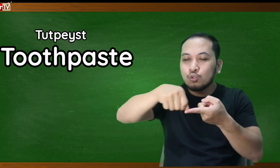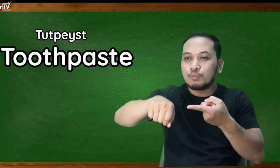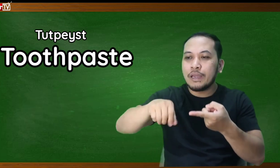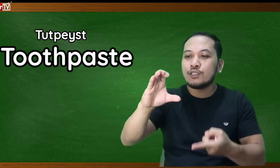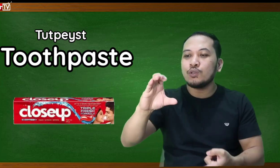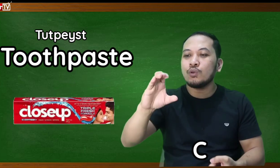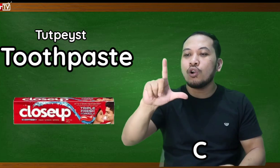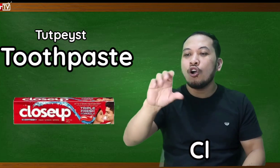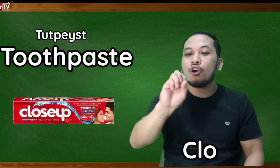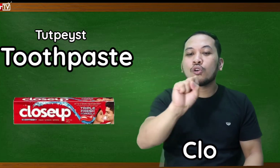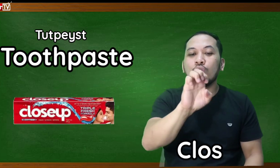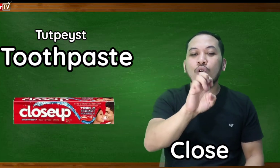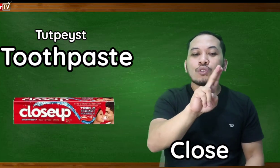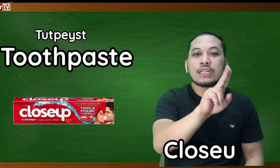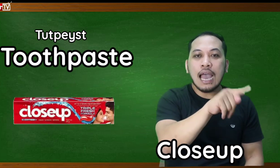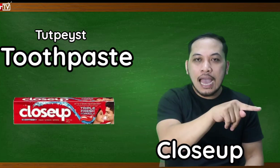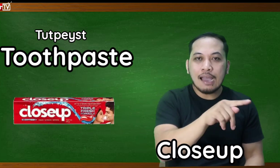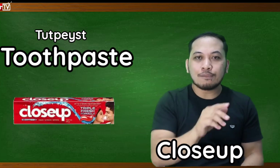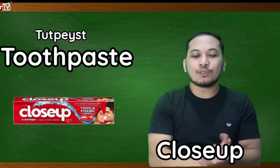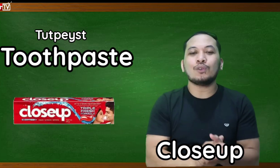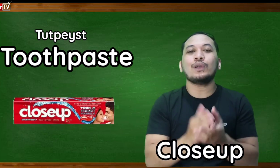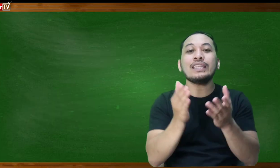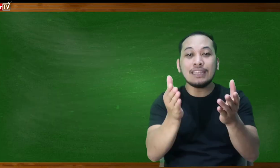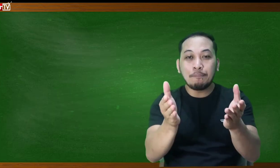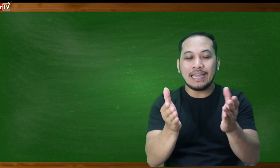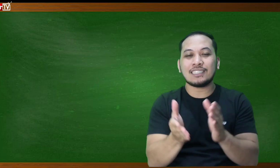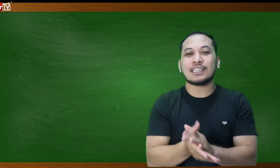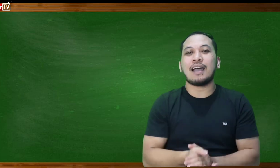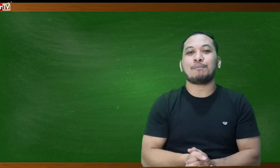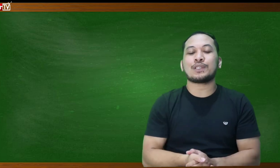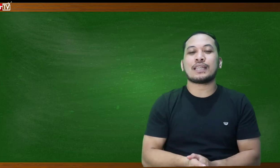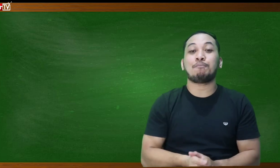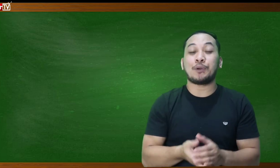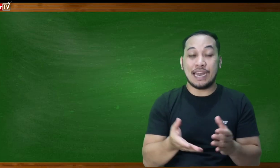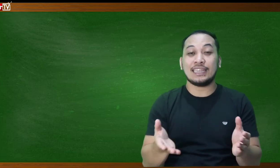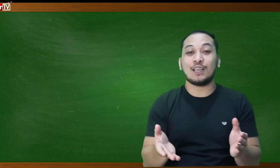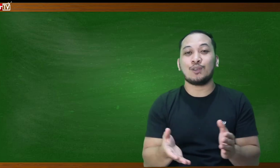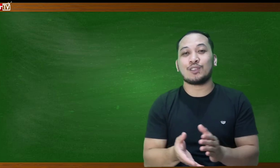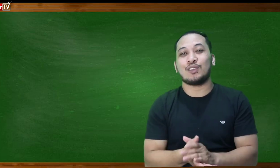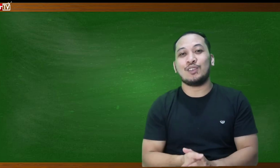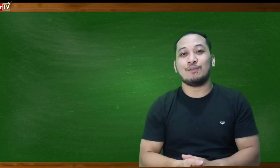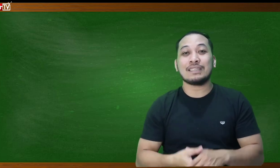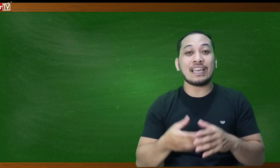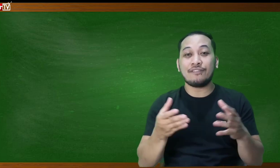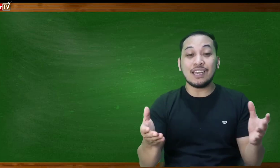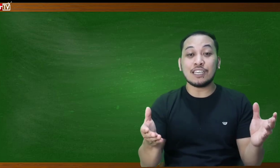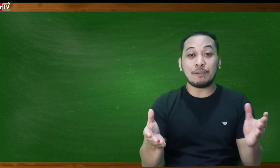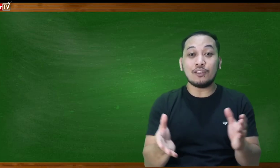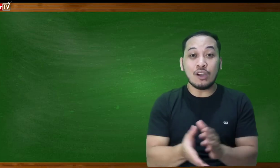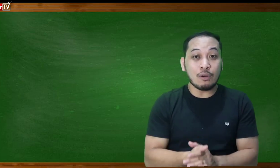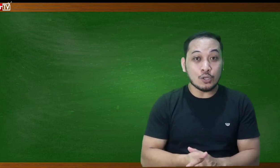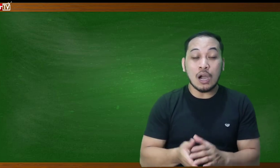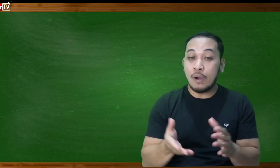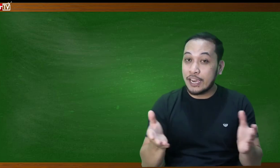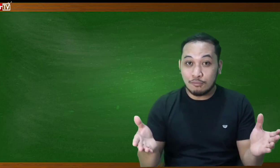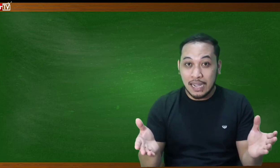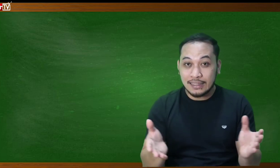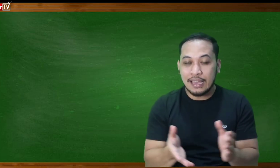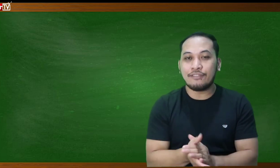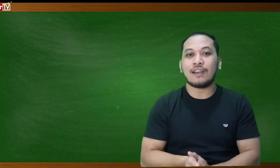toothpaste yung close-up so it depends nga po sa brand na gusto rin yun basta i-fingerspell nyo ha huwag nyo away yung mga deaf